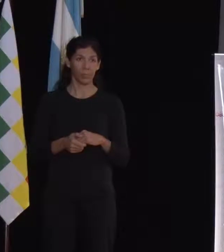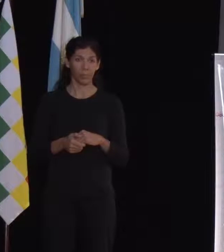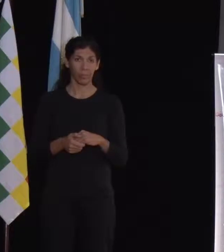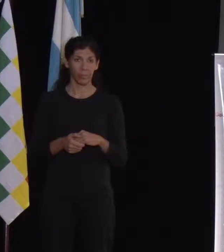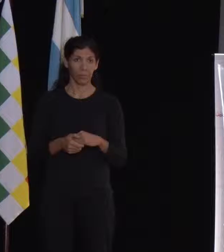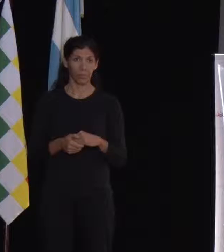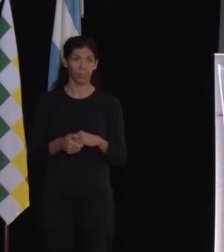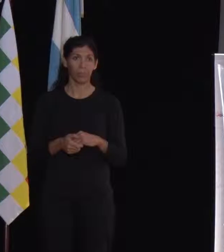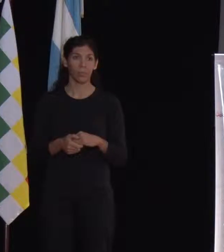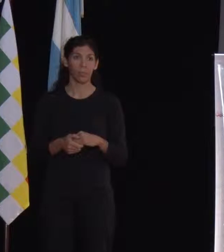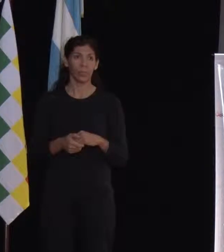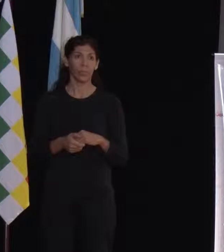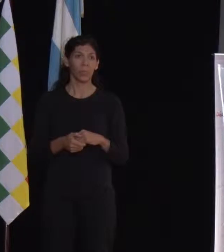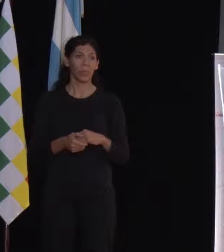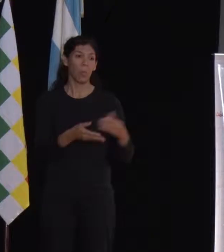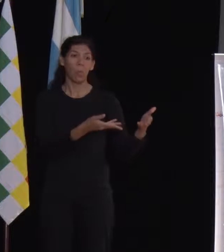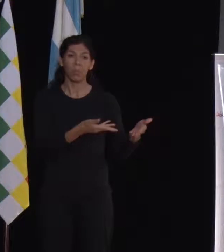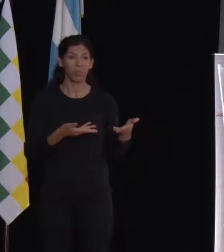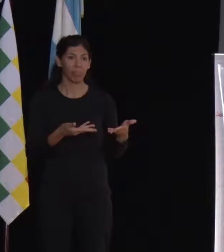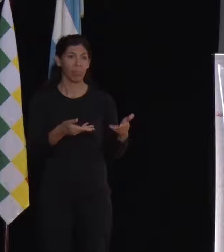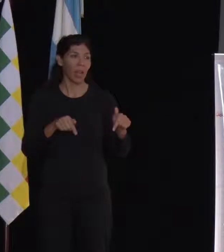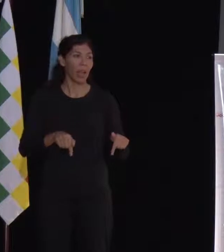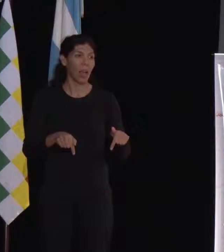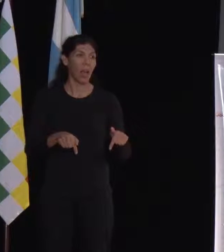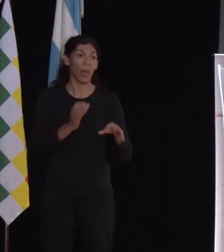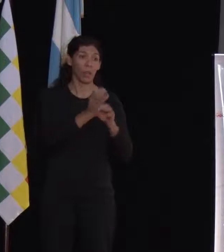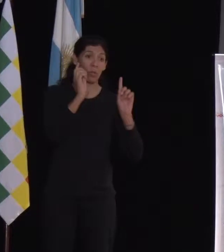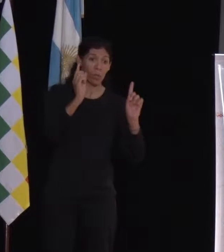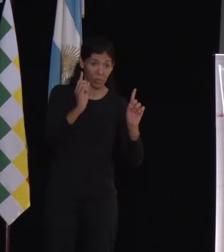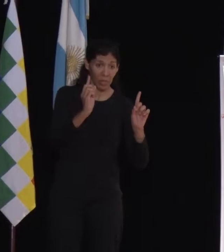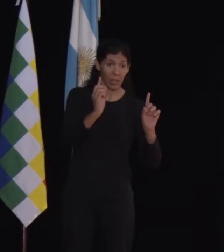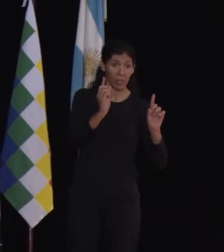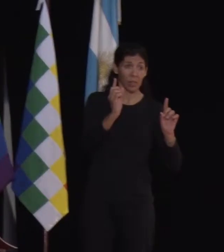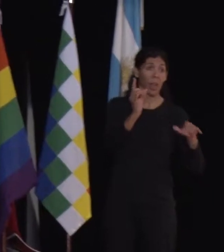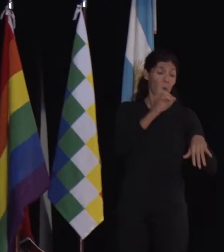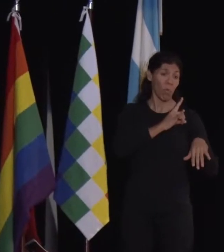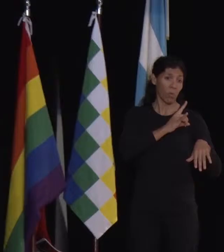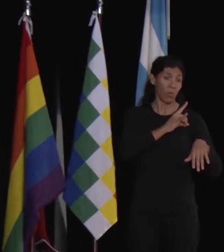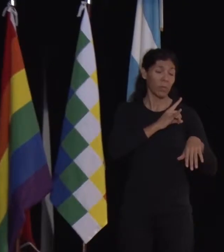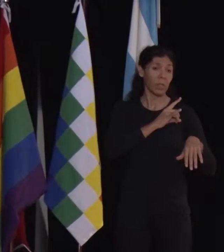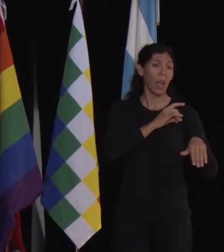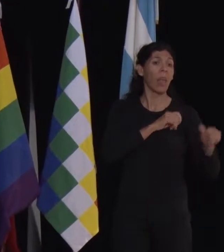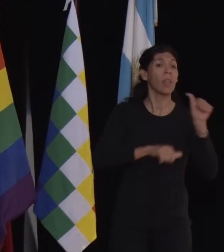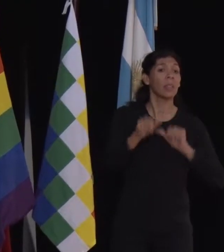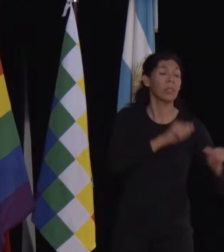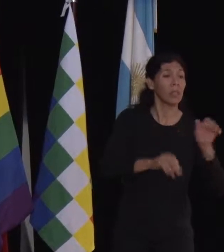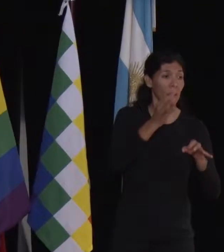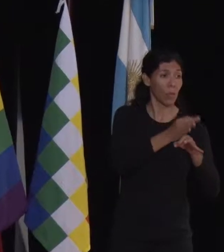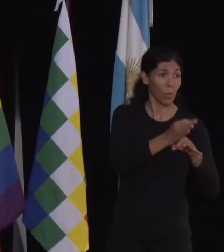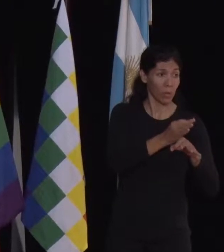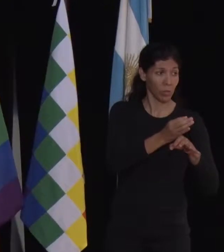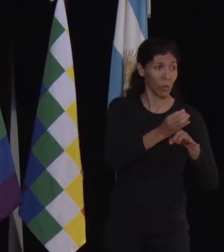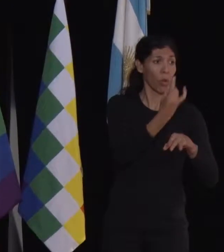Bueno, yo venía en doble carácter, como docente de la Facultad de Ciencias de la Educación de la UNER y como